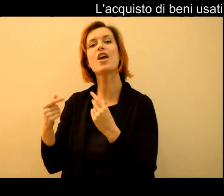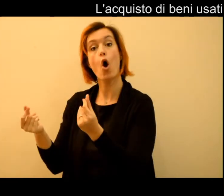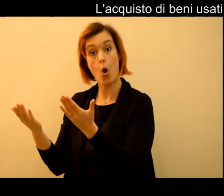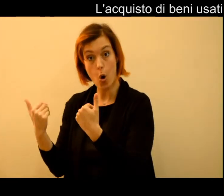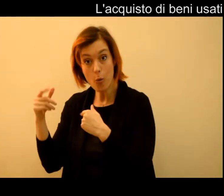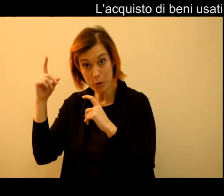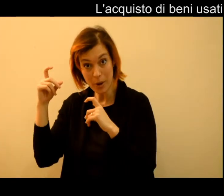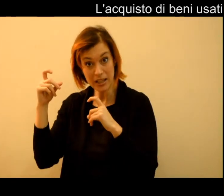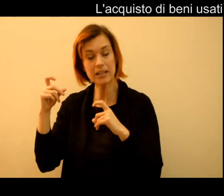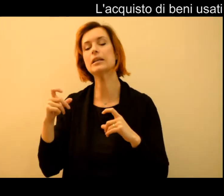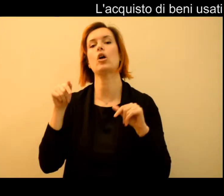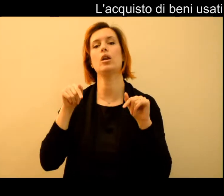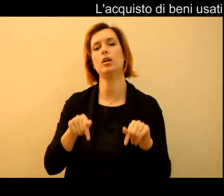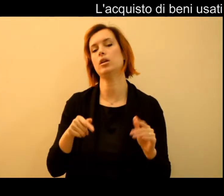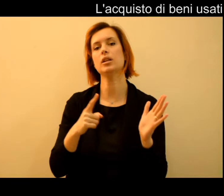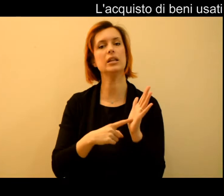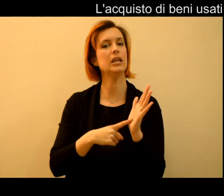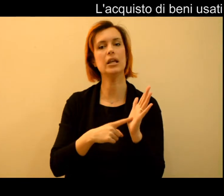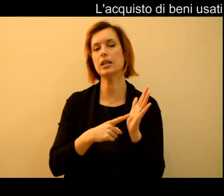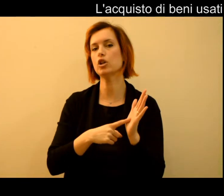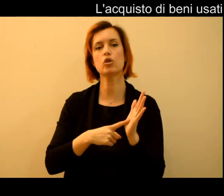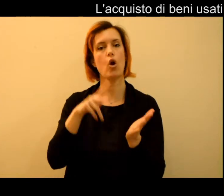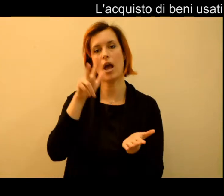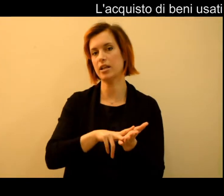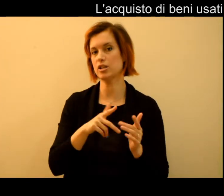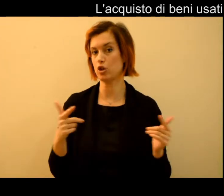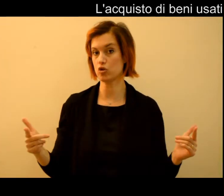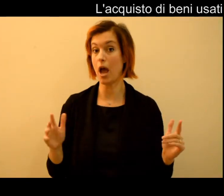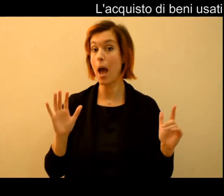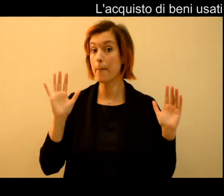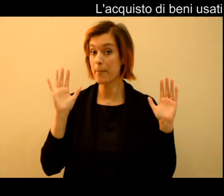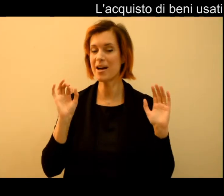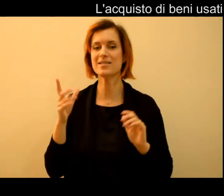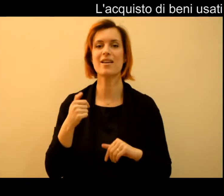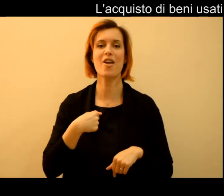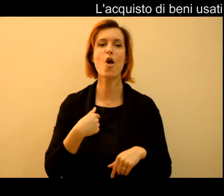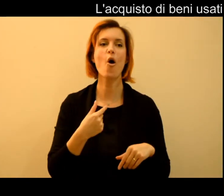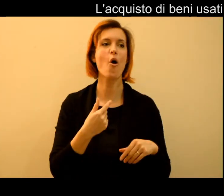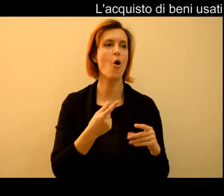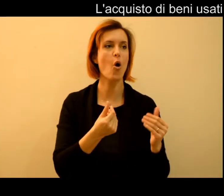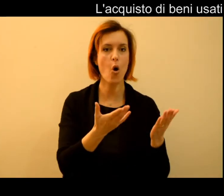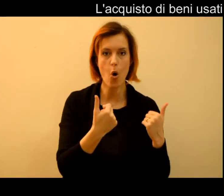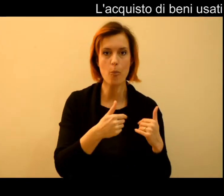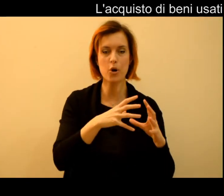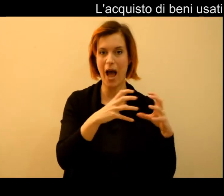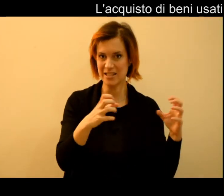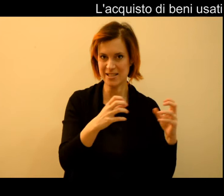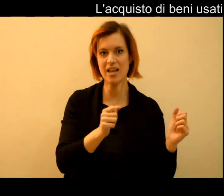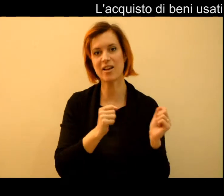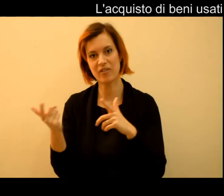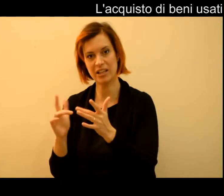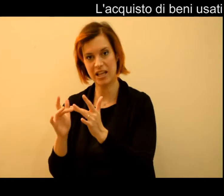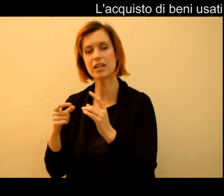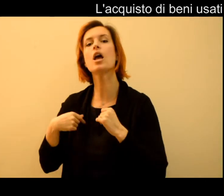alle garanzie del codice del consumo. Ma se compro da un venditore professionale di articoli fotografici senz'altro sì.